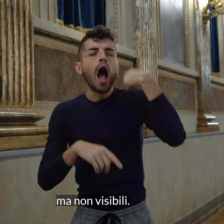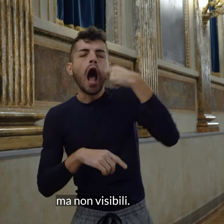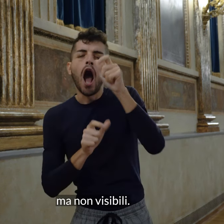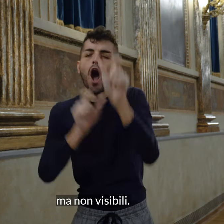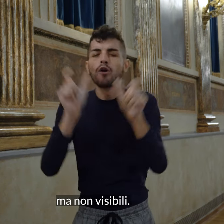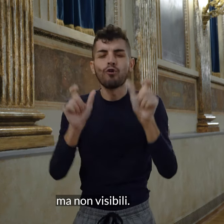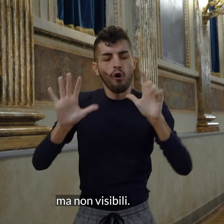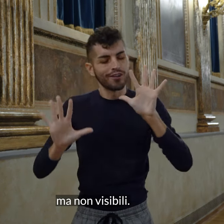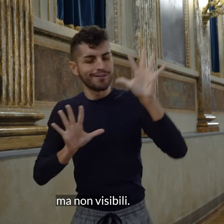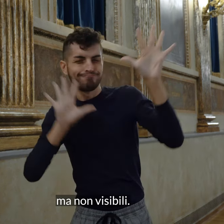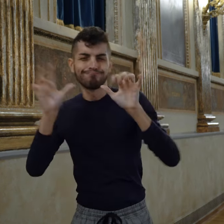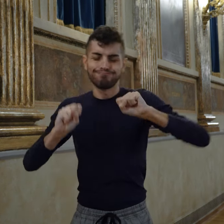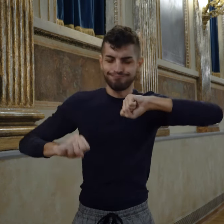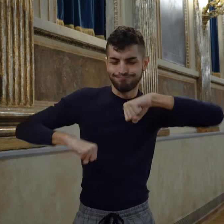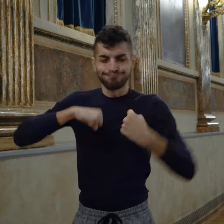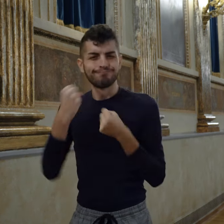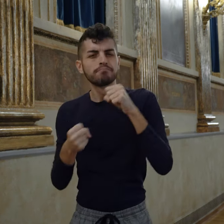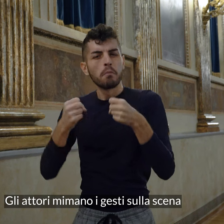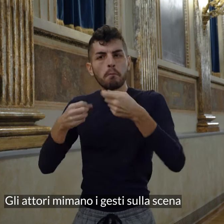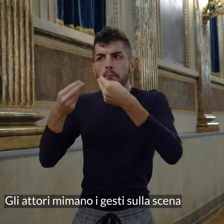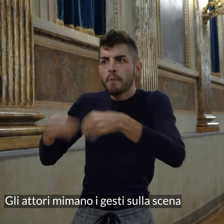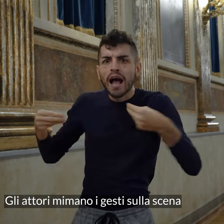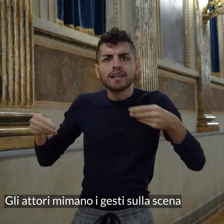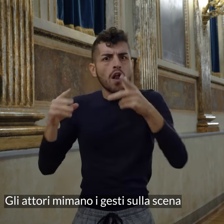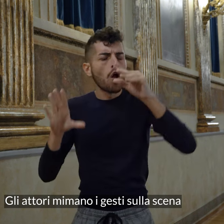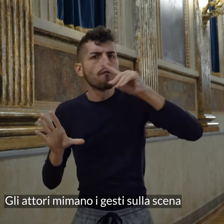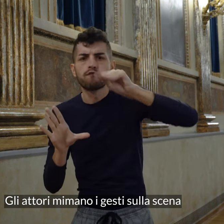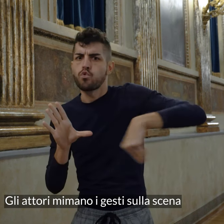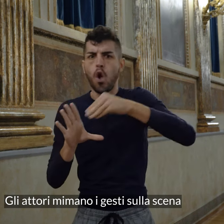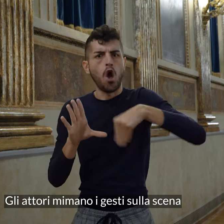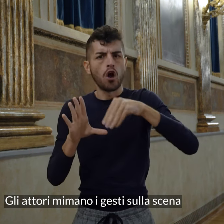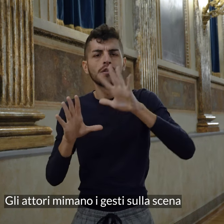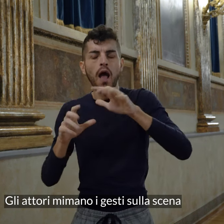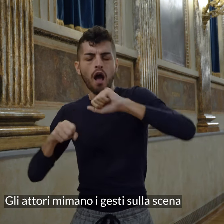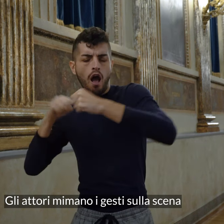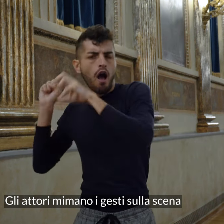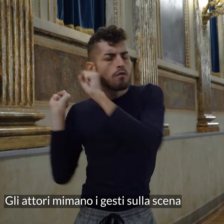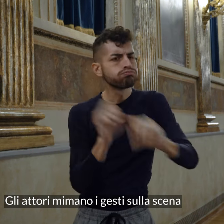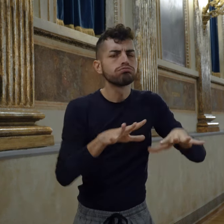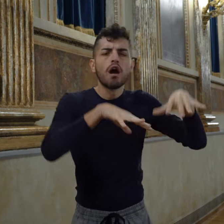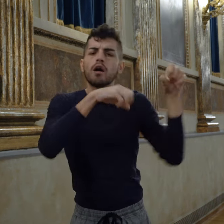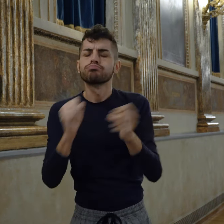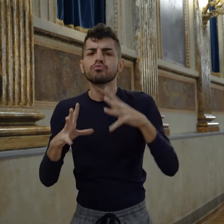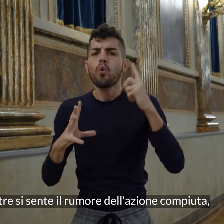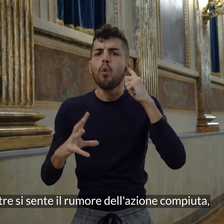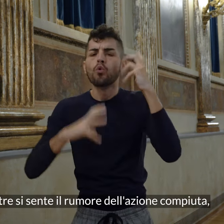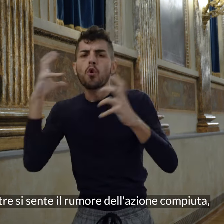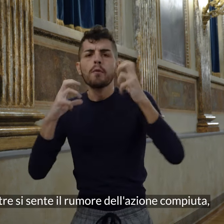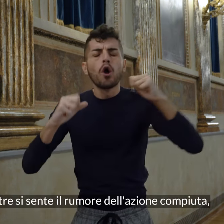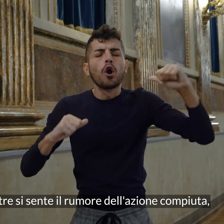non visibili Gli attori mimano i gesti sulla scena mentre si sente